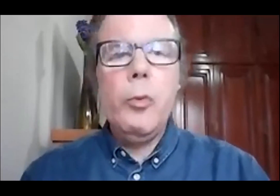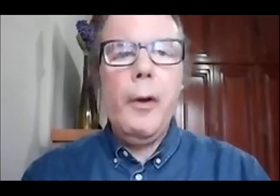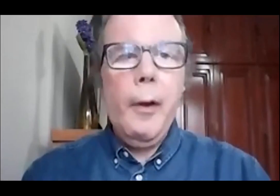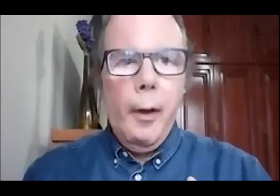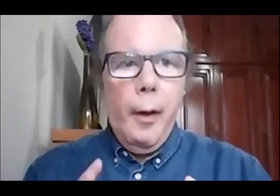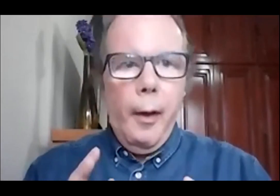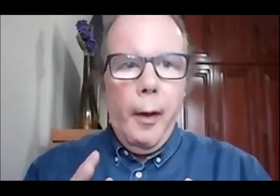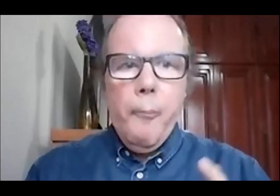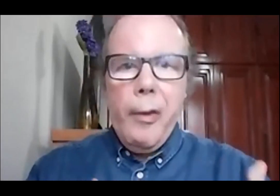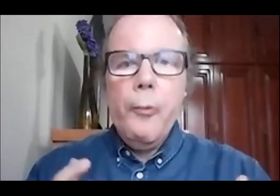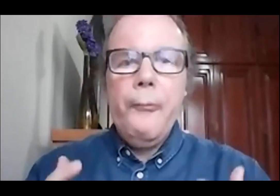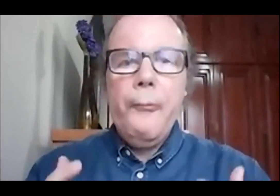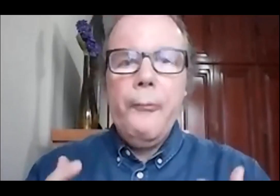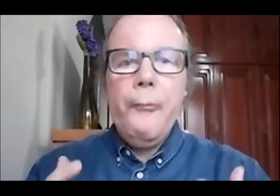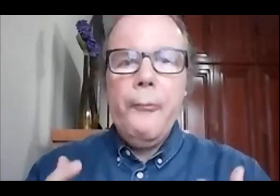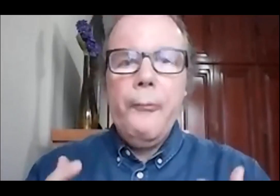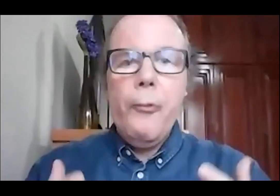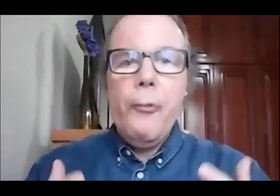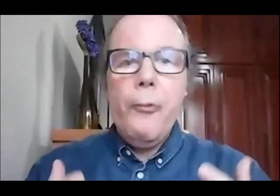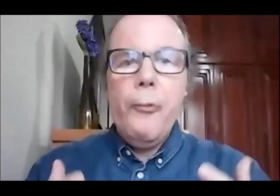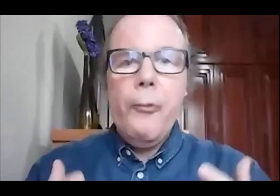porque é meio fruto